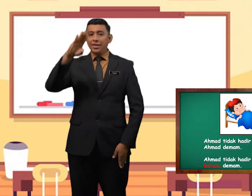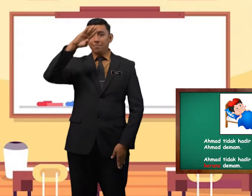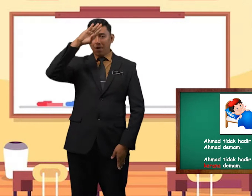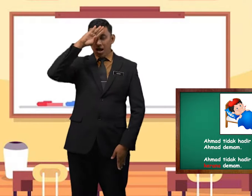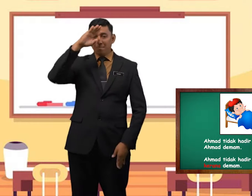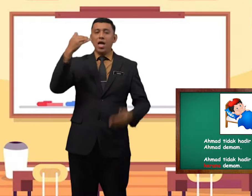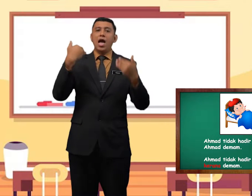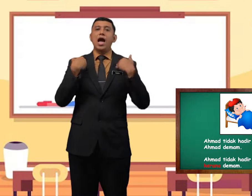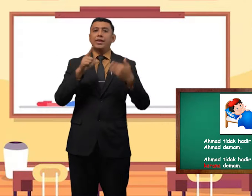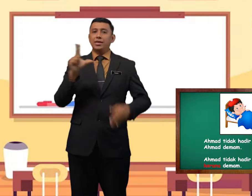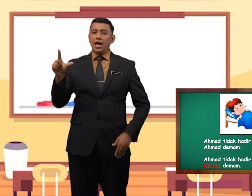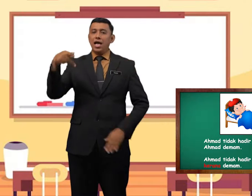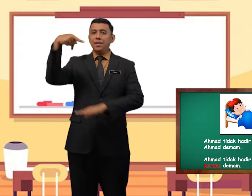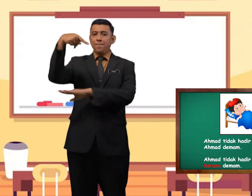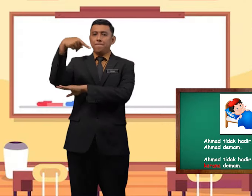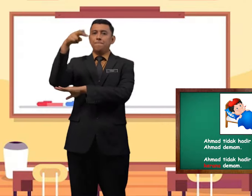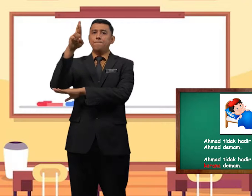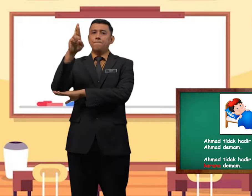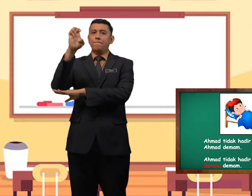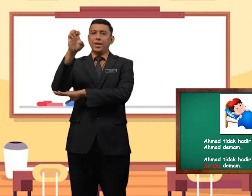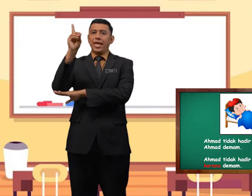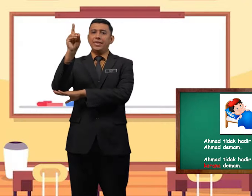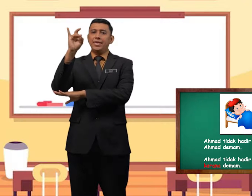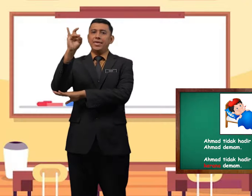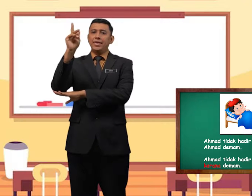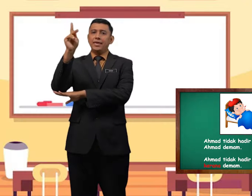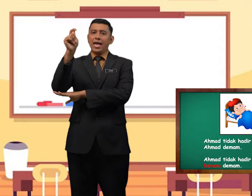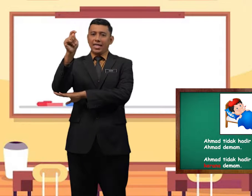demam adalah predikat.